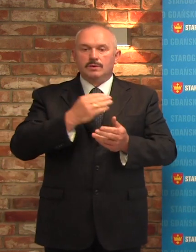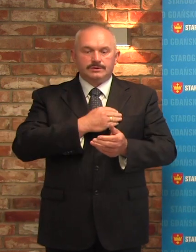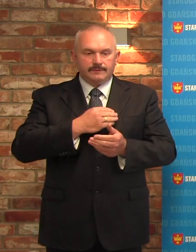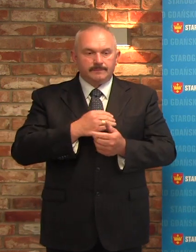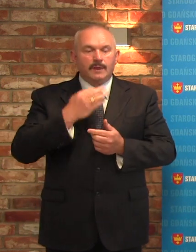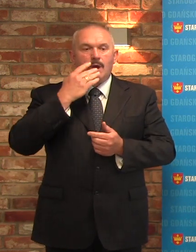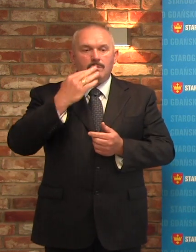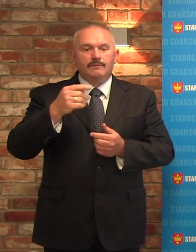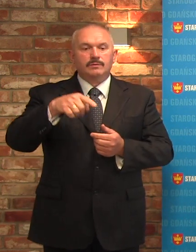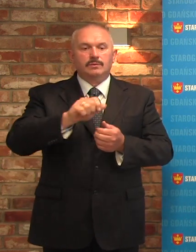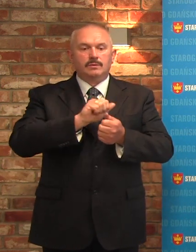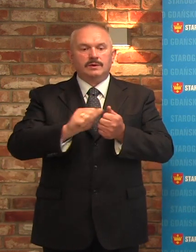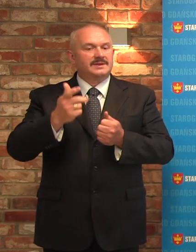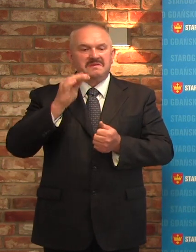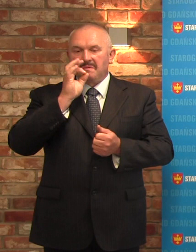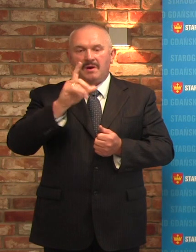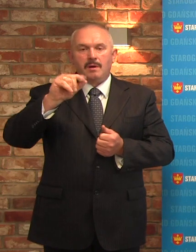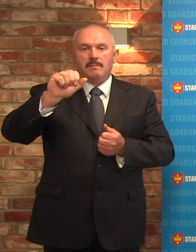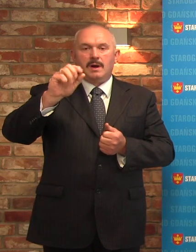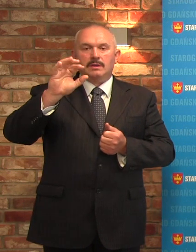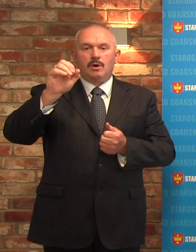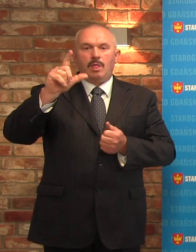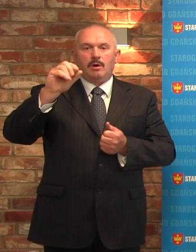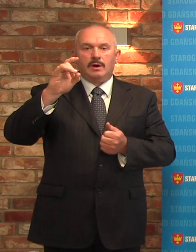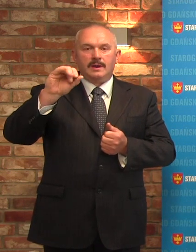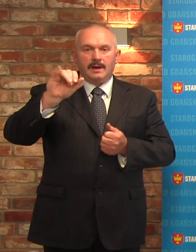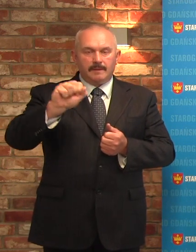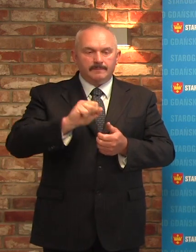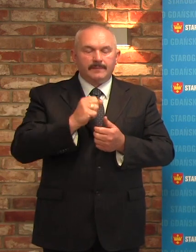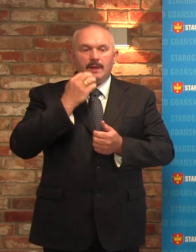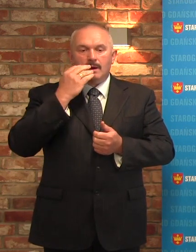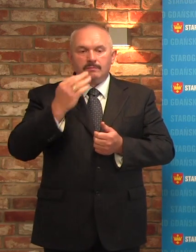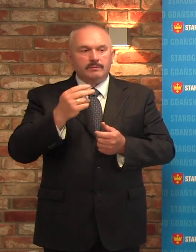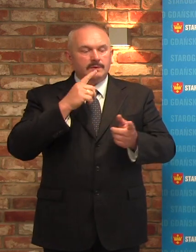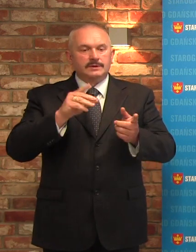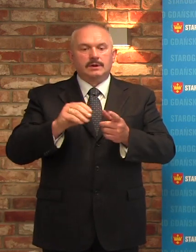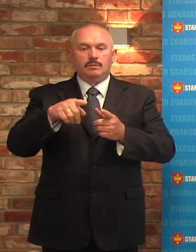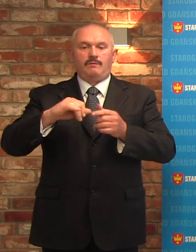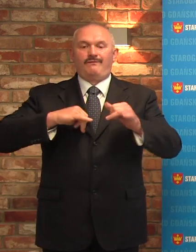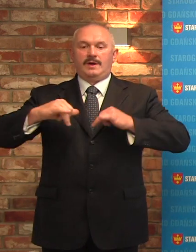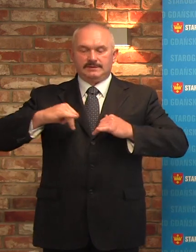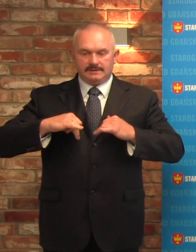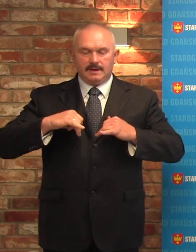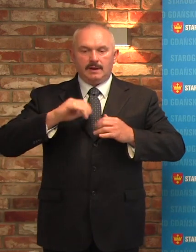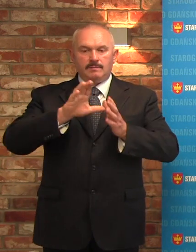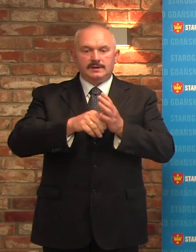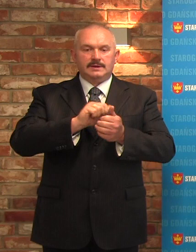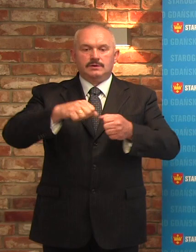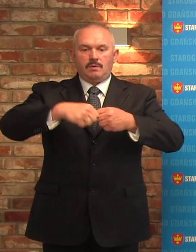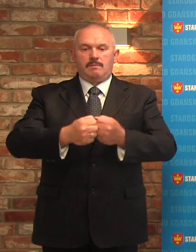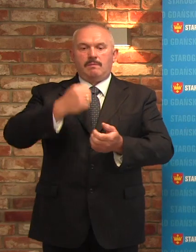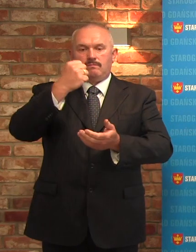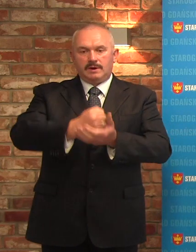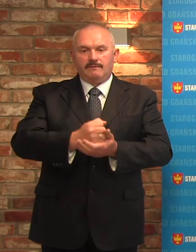w mieście jest patologia. Jak również, że władze miasta nie liczą się z prawem, łamią je i lekceważą.